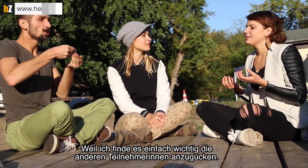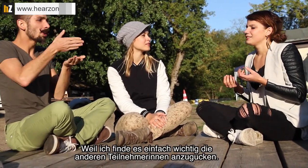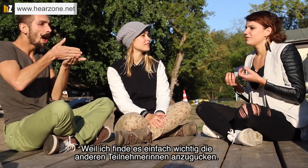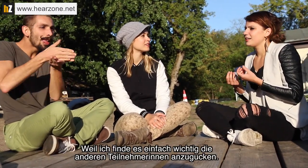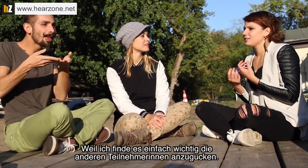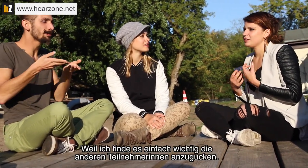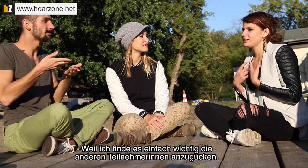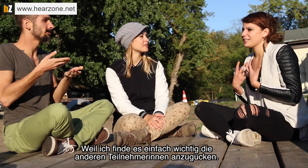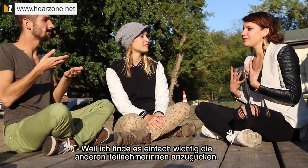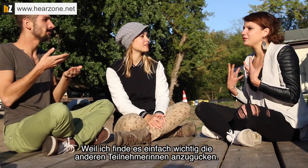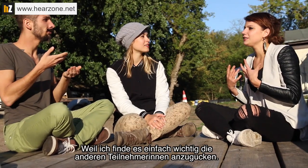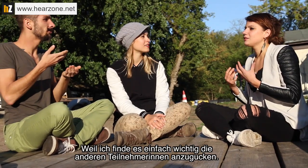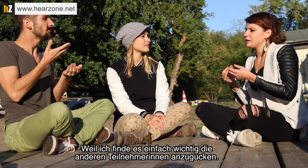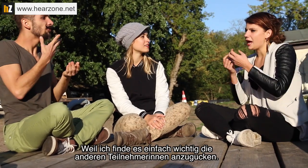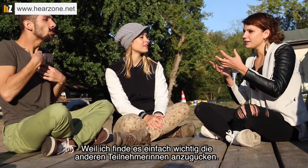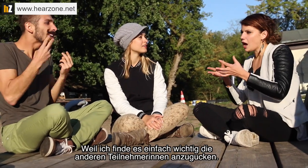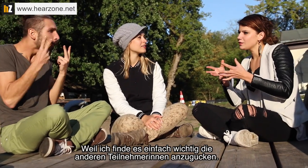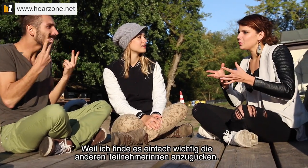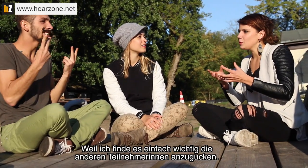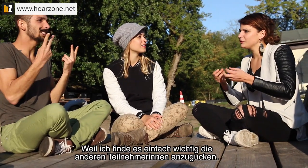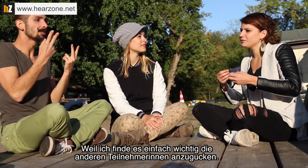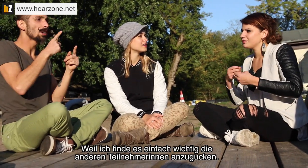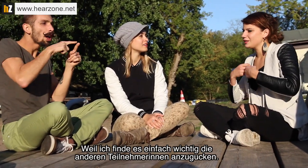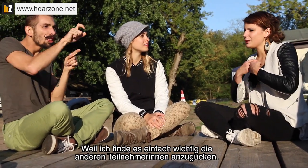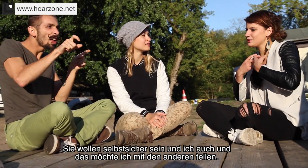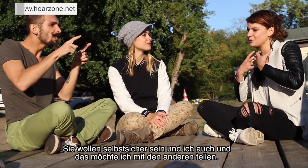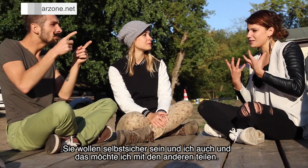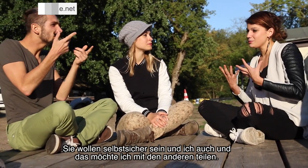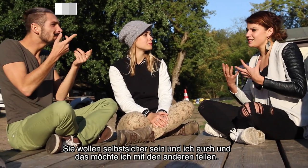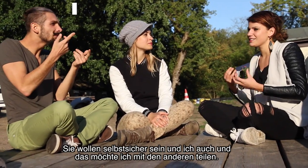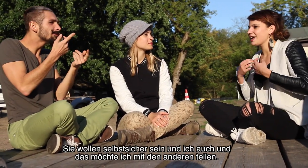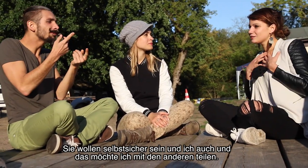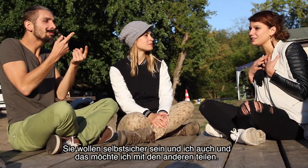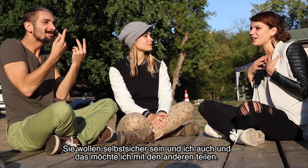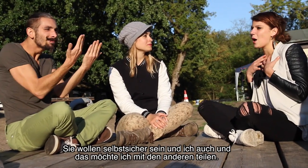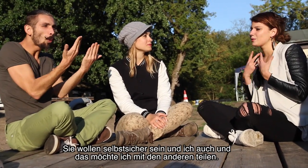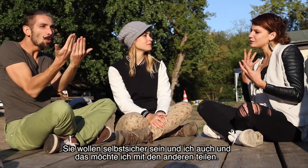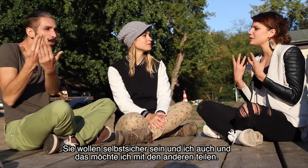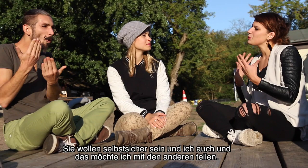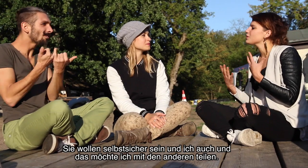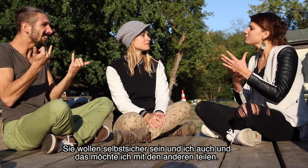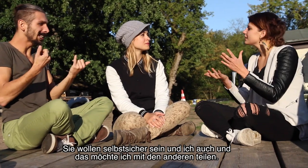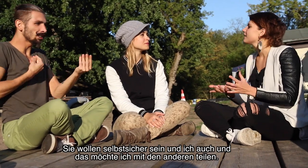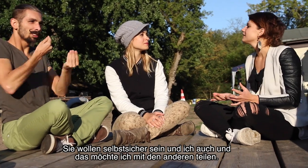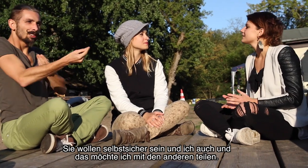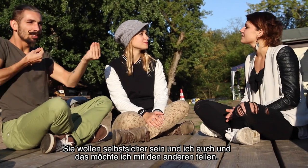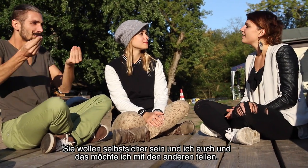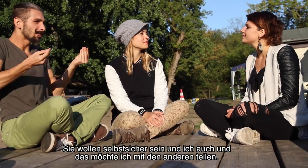Weil ich finde es einfach wichtig, die anderen anzugucken, können die so selbstsicher sein und ich auch. Und das mit den anderen Teilnehmern.